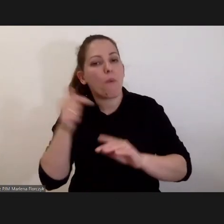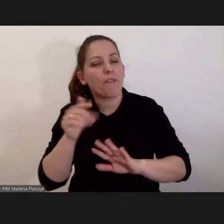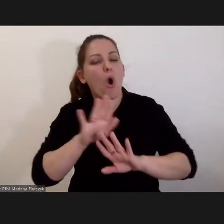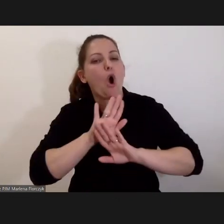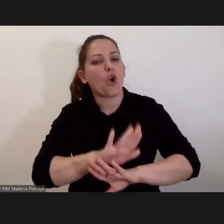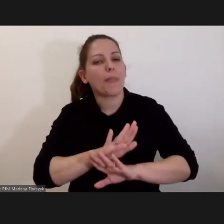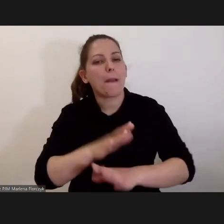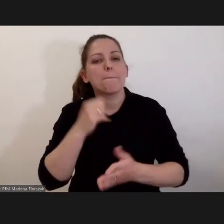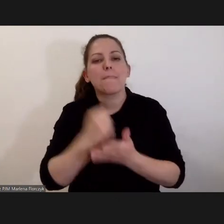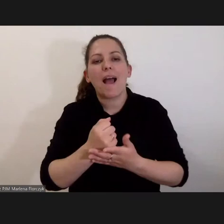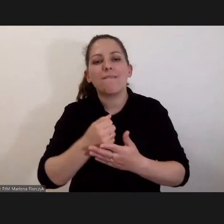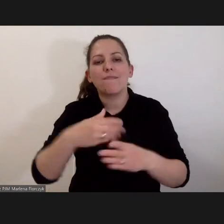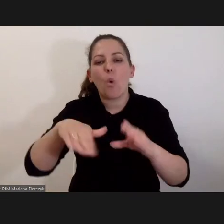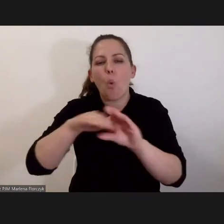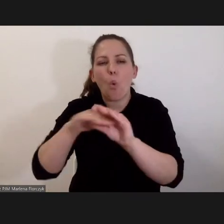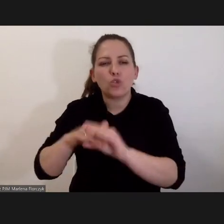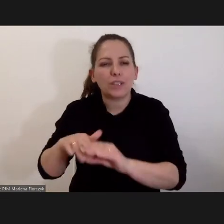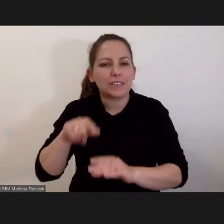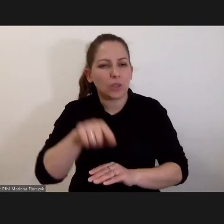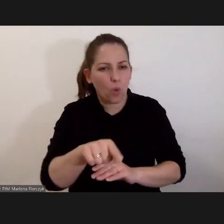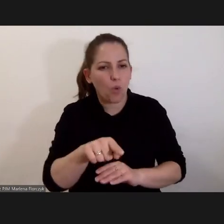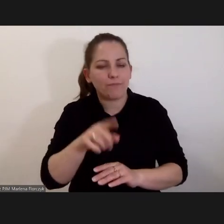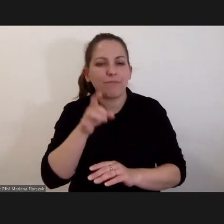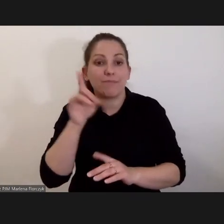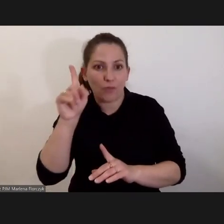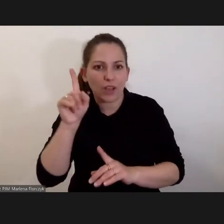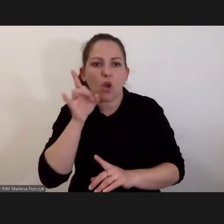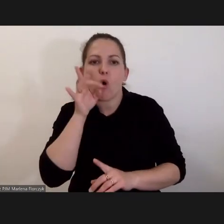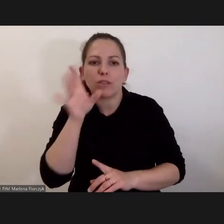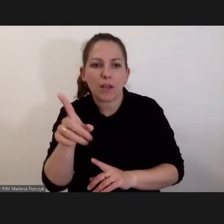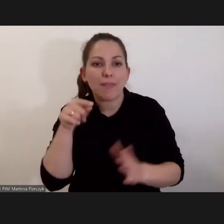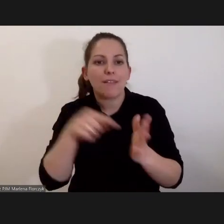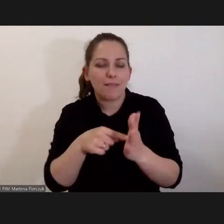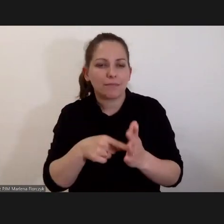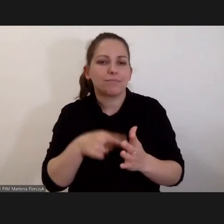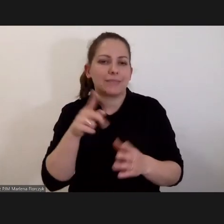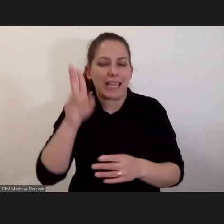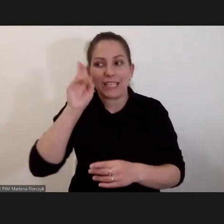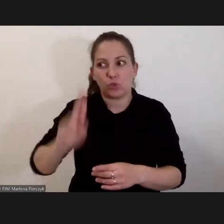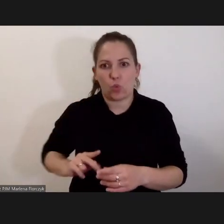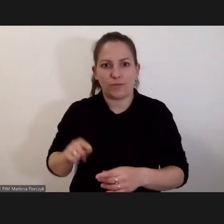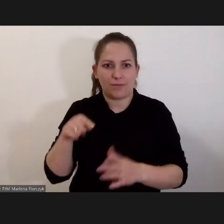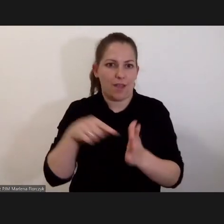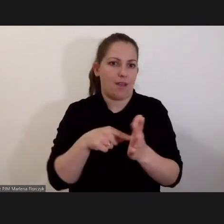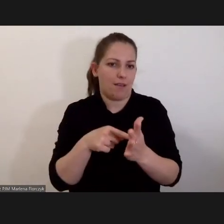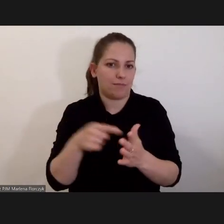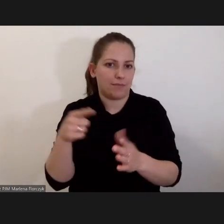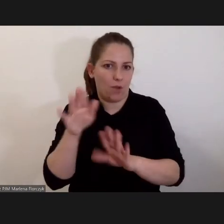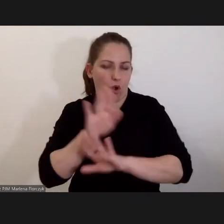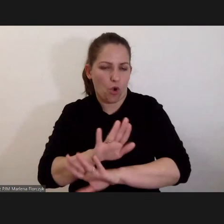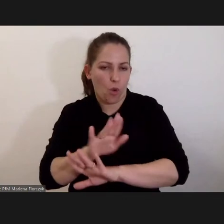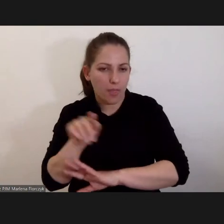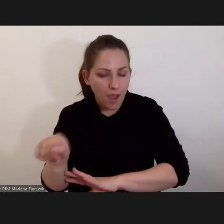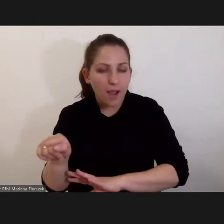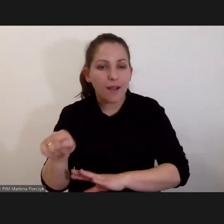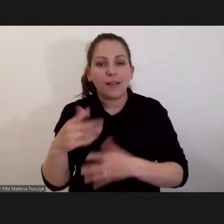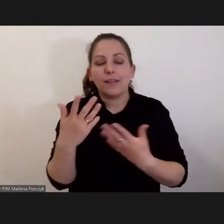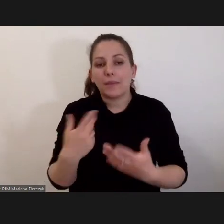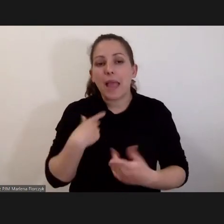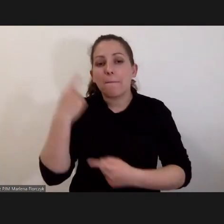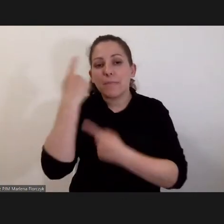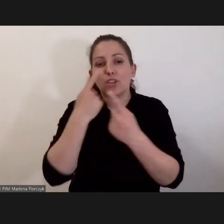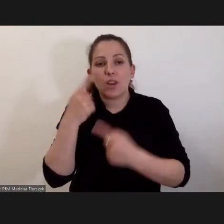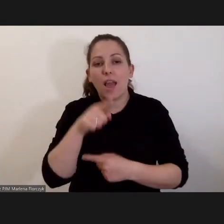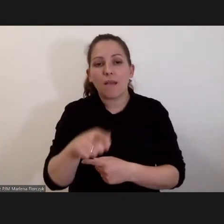praw uczestników postępowania, zwłaszcza oskarżonych, a głównie temu przecież ta instytucja miałaby służyć. Ja po prostu sądzę, że